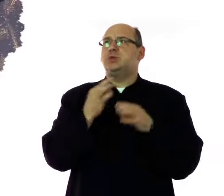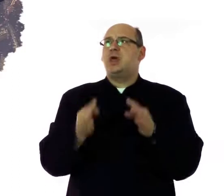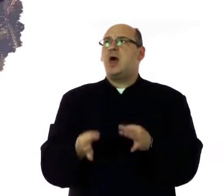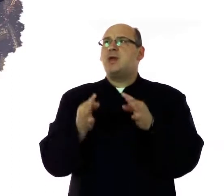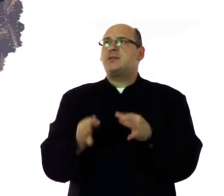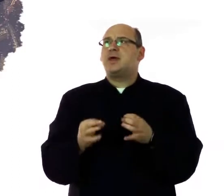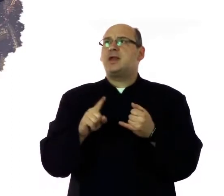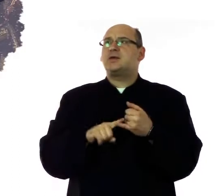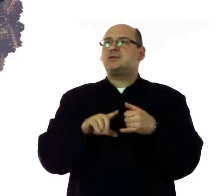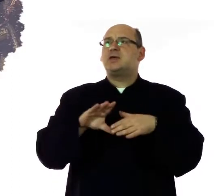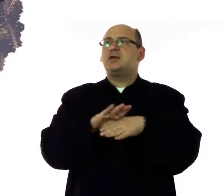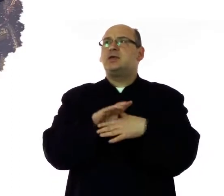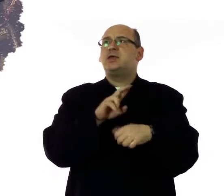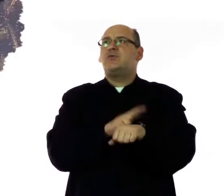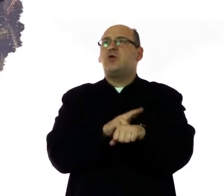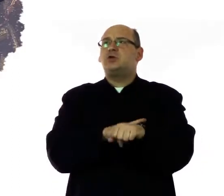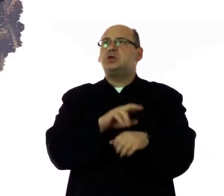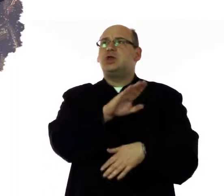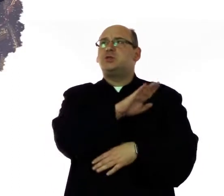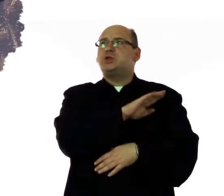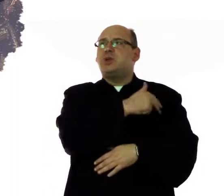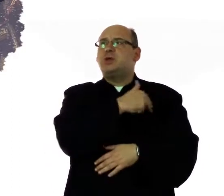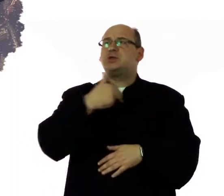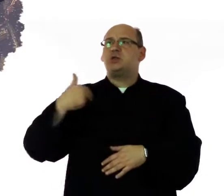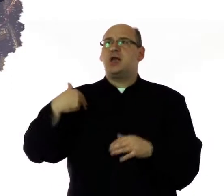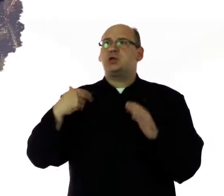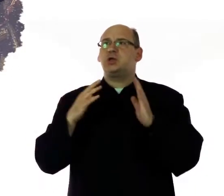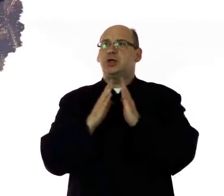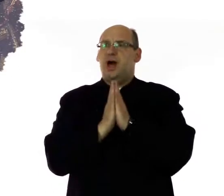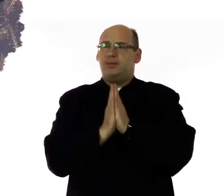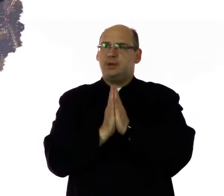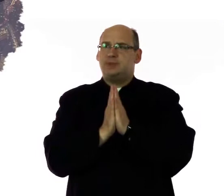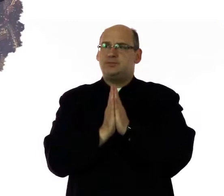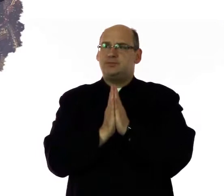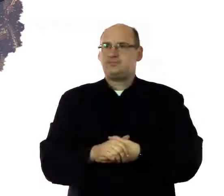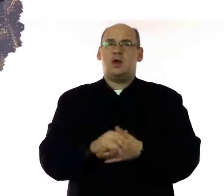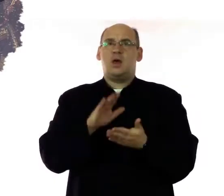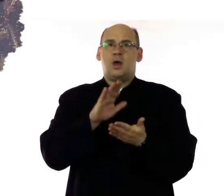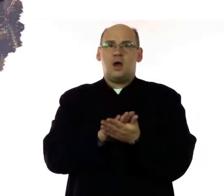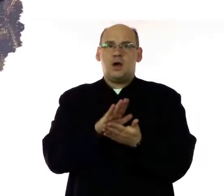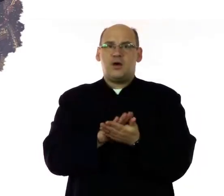grzesznymi, teraz i w godzinę śmierci naszej. Amen.